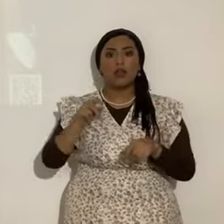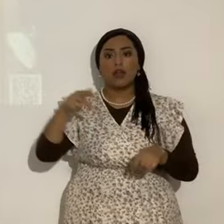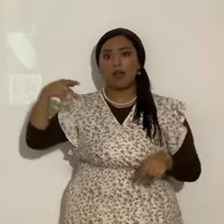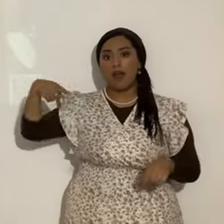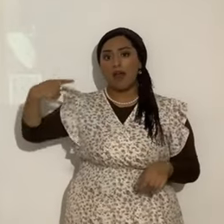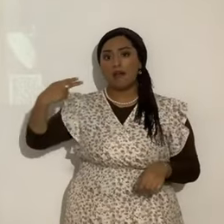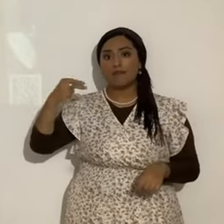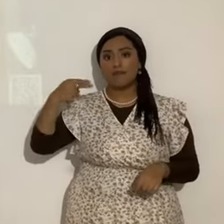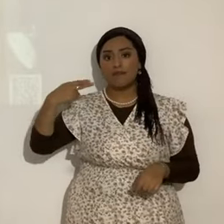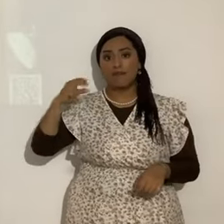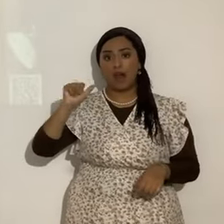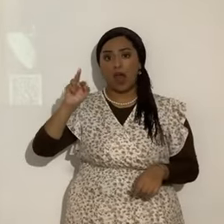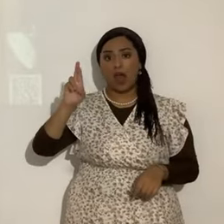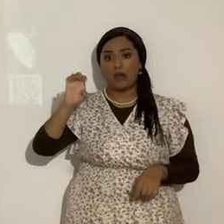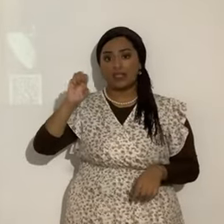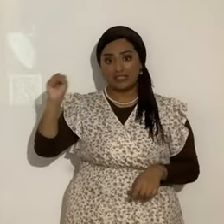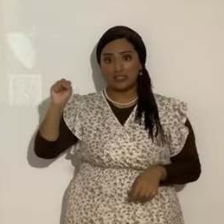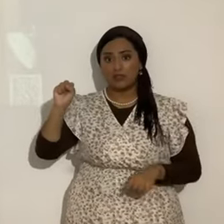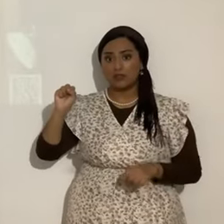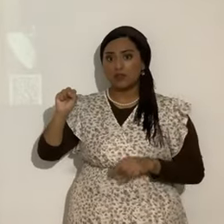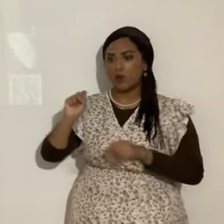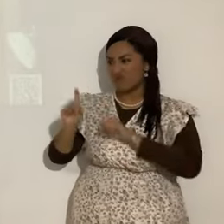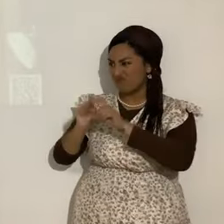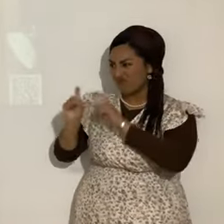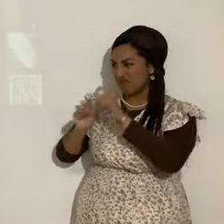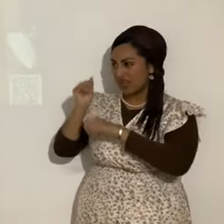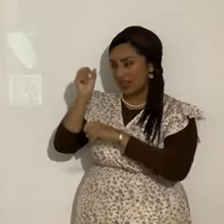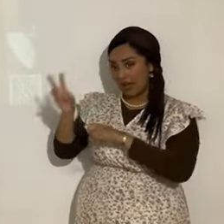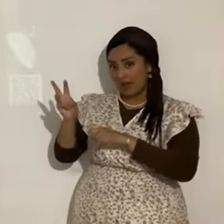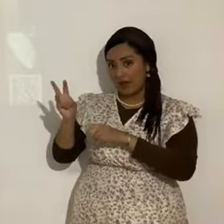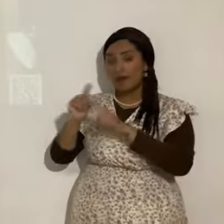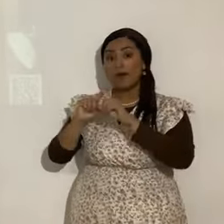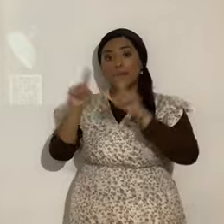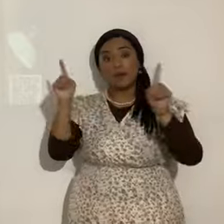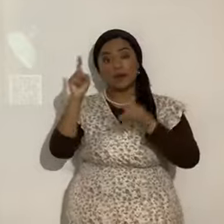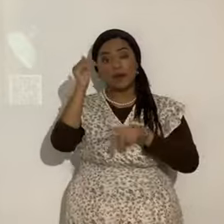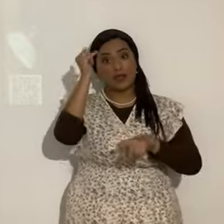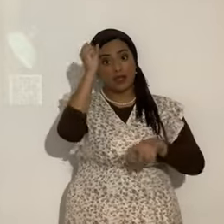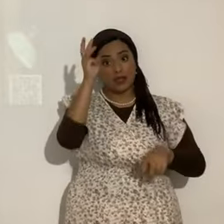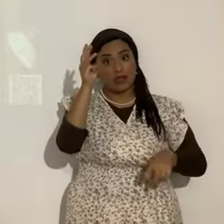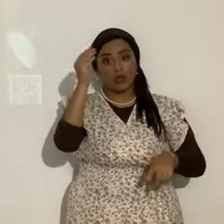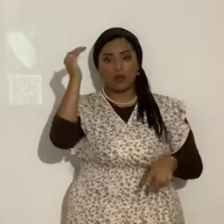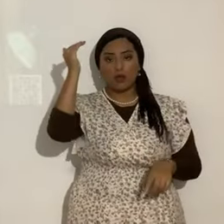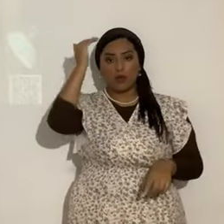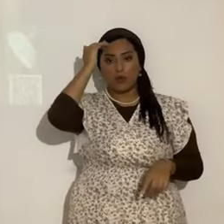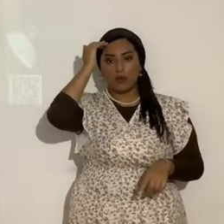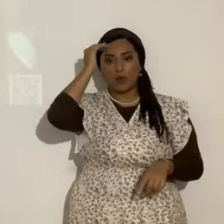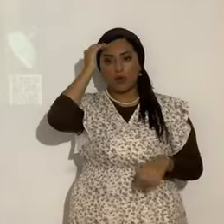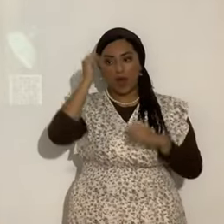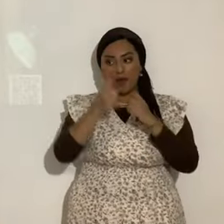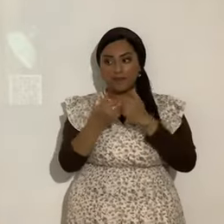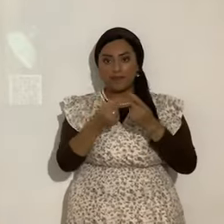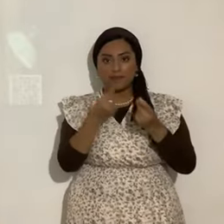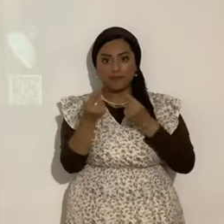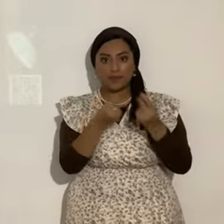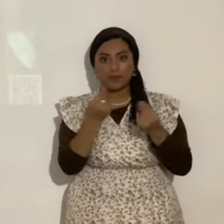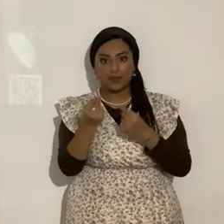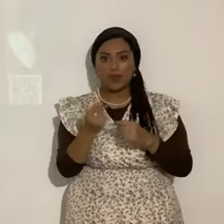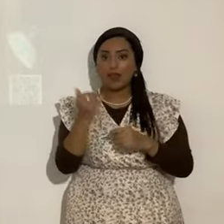atacaban. Pero Yahshua estaba retando. Divinamente. Sí. Con preguntas.